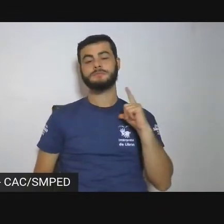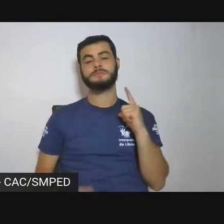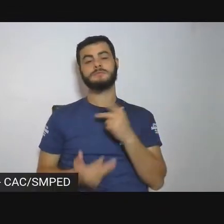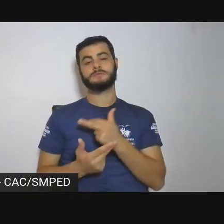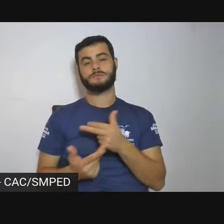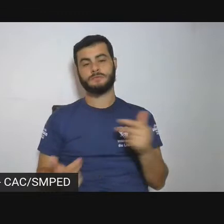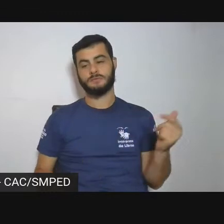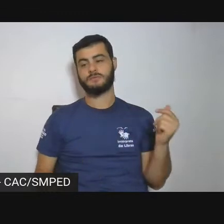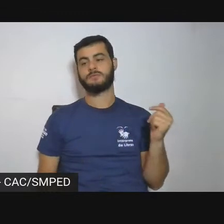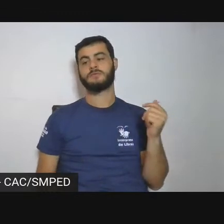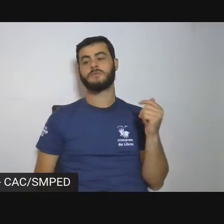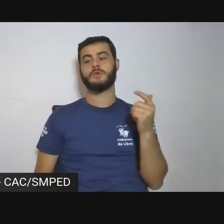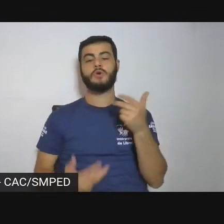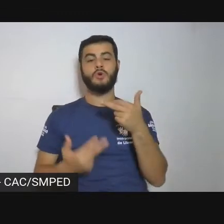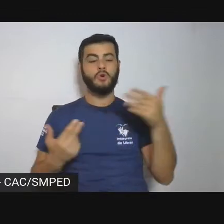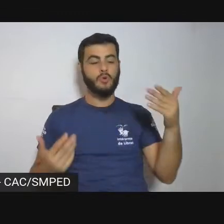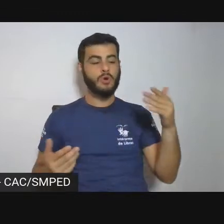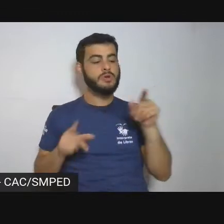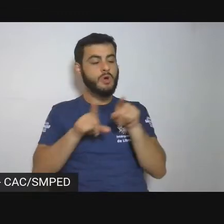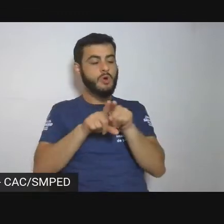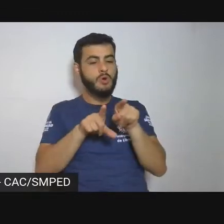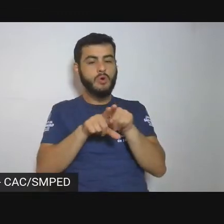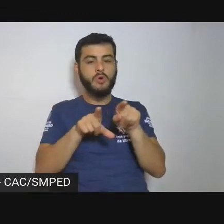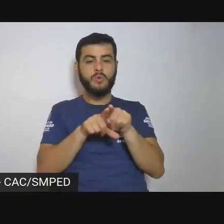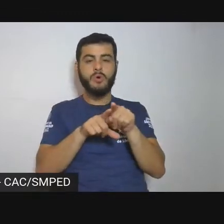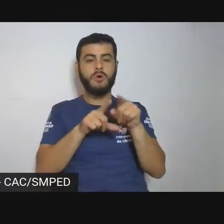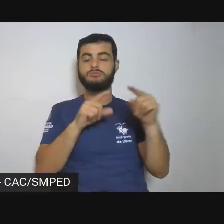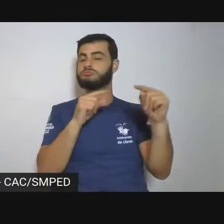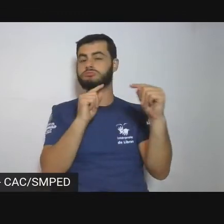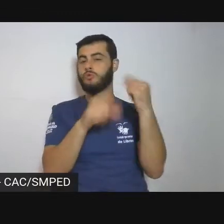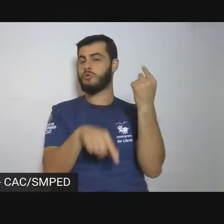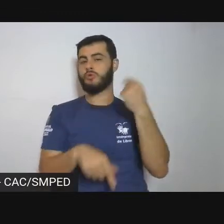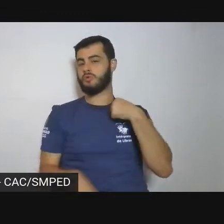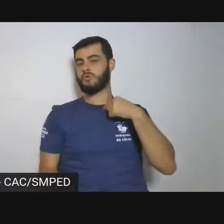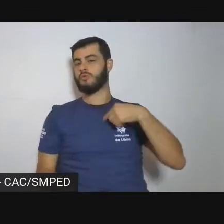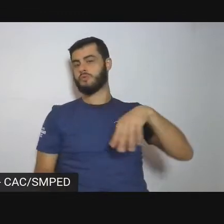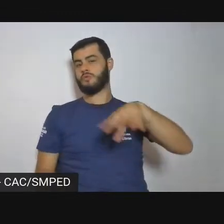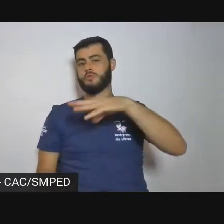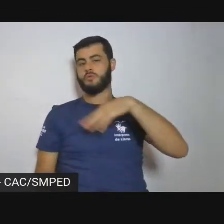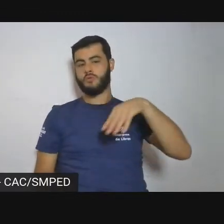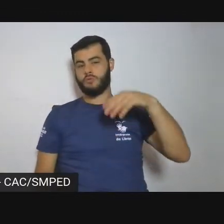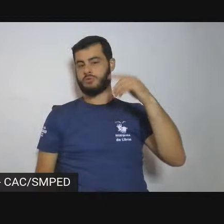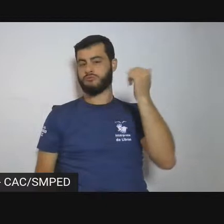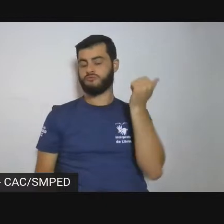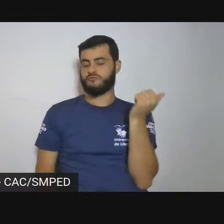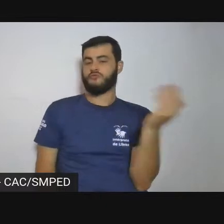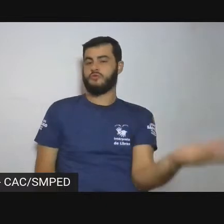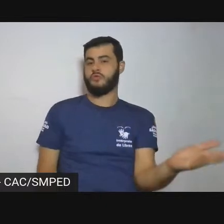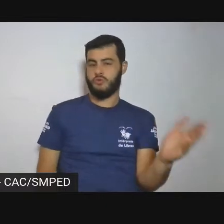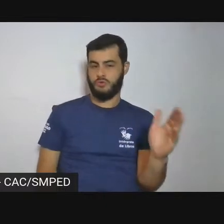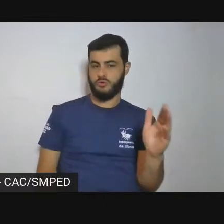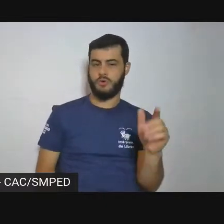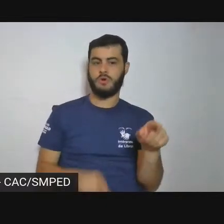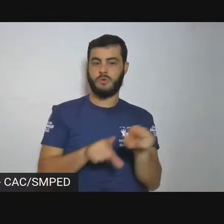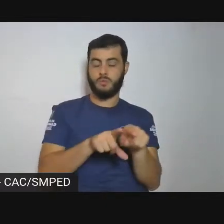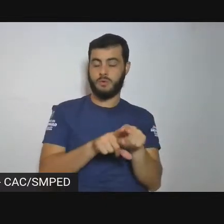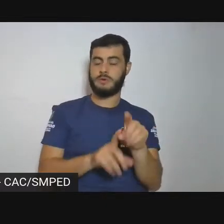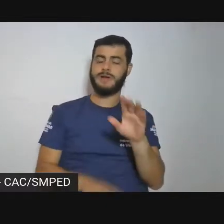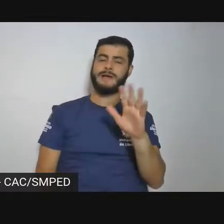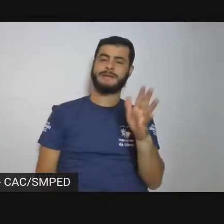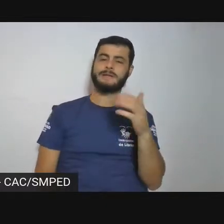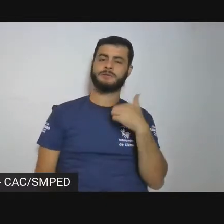fora de nossa escala e de nosso tamanho. E, nesse sentido, eu repasava